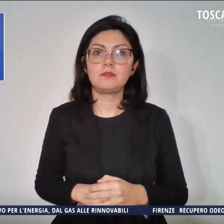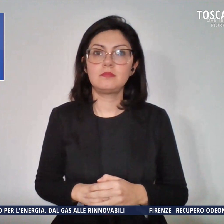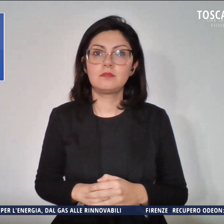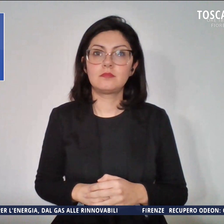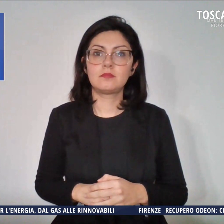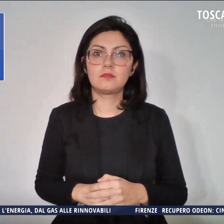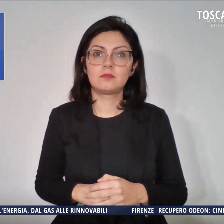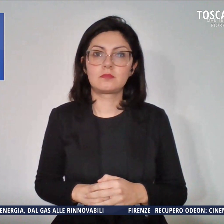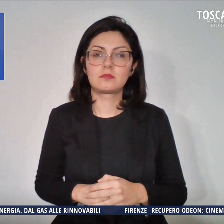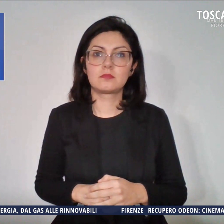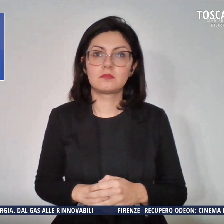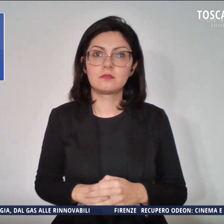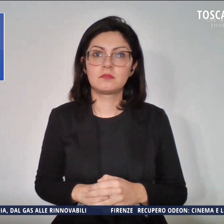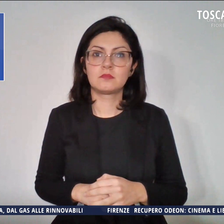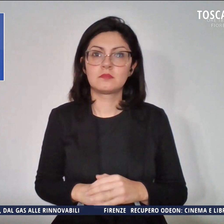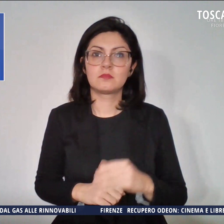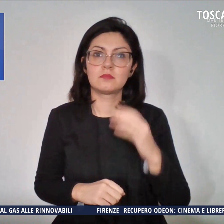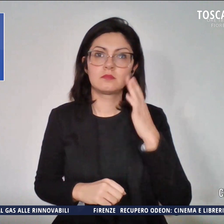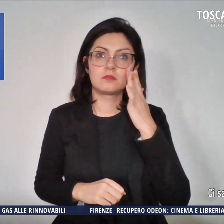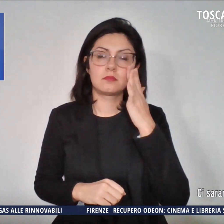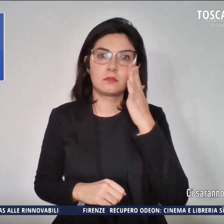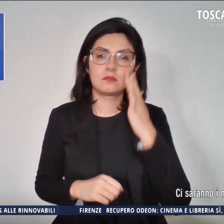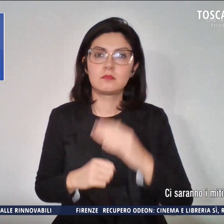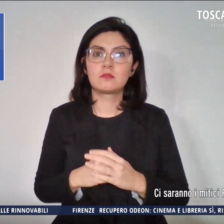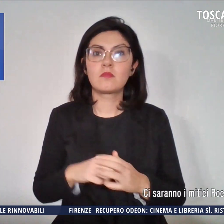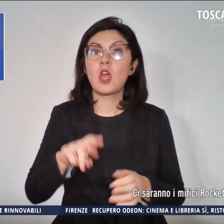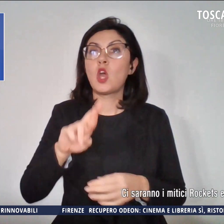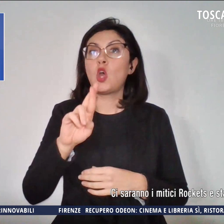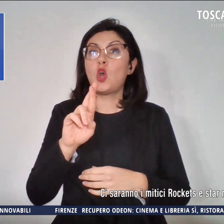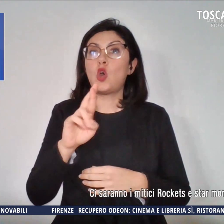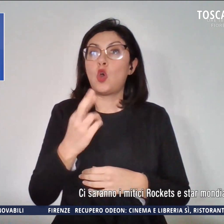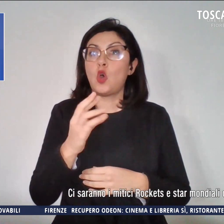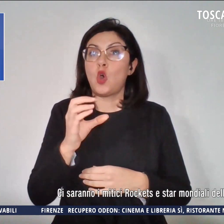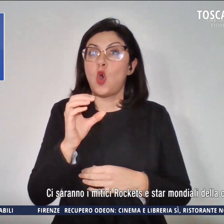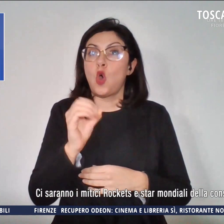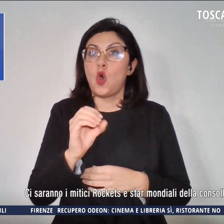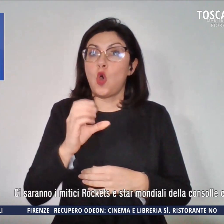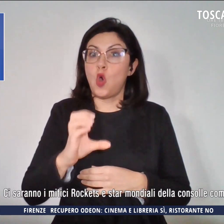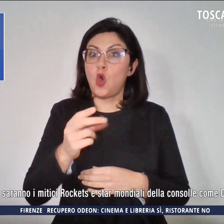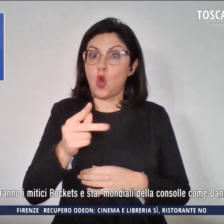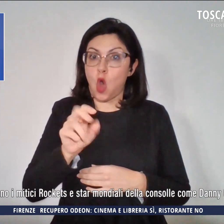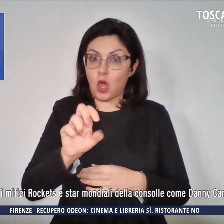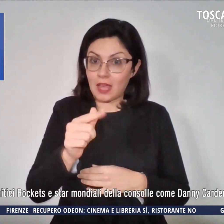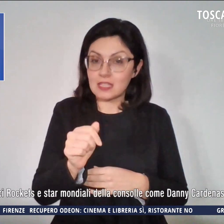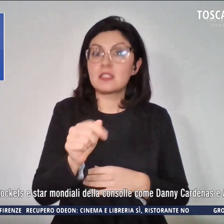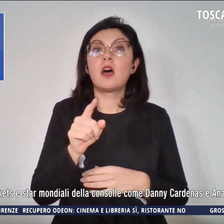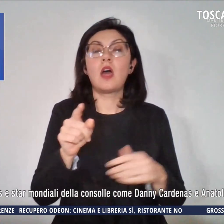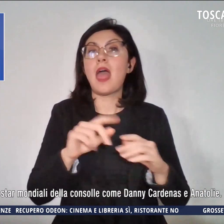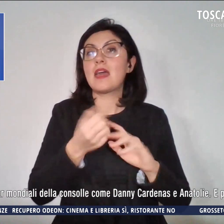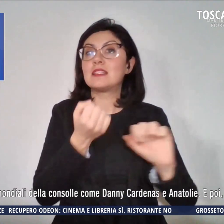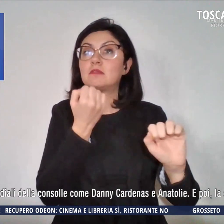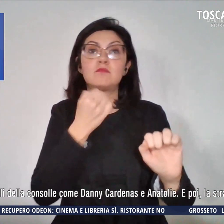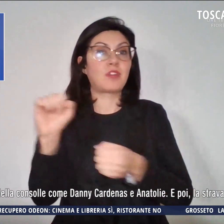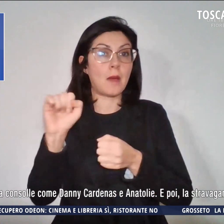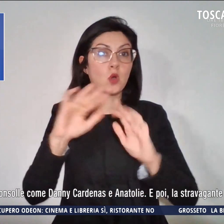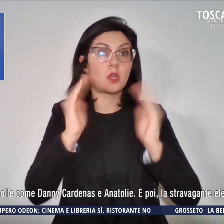Ci saranno i mitici rockets e star mondiali come Cardenas e Anatoly e